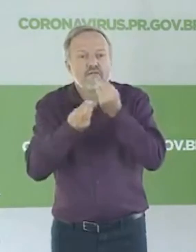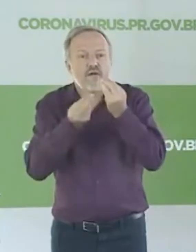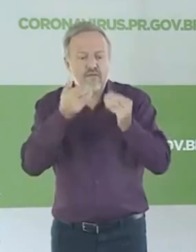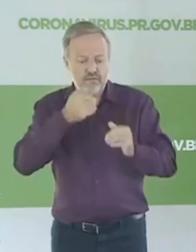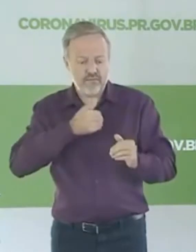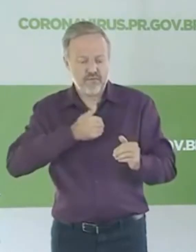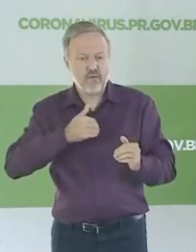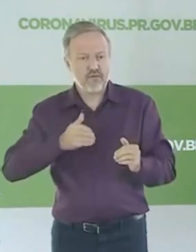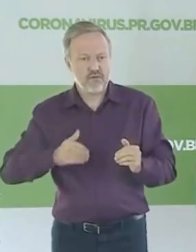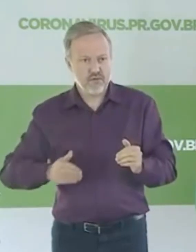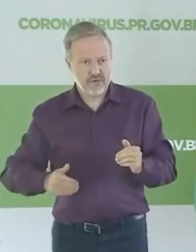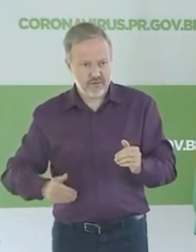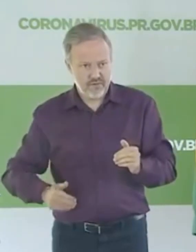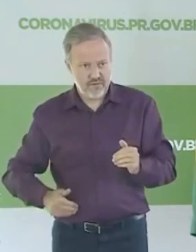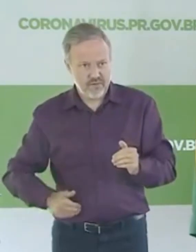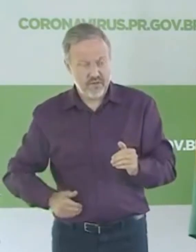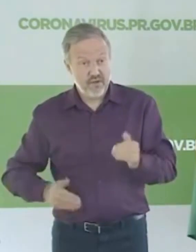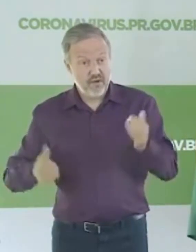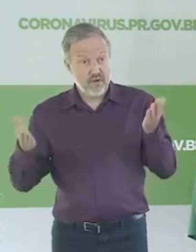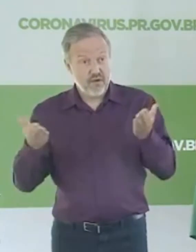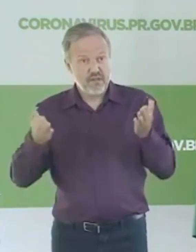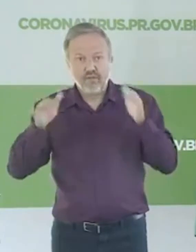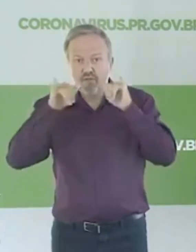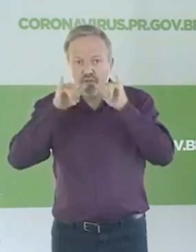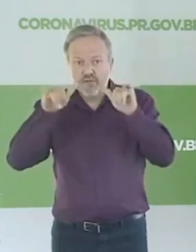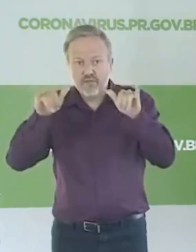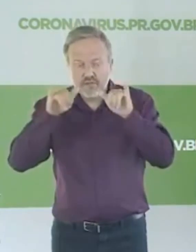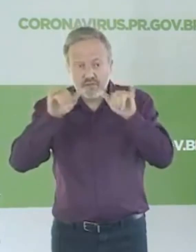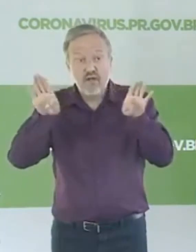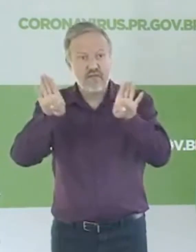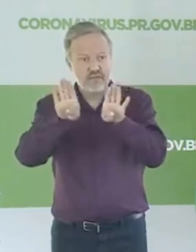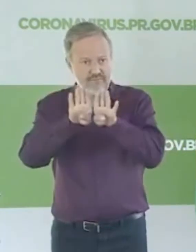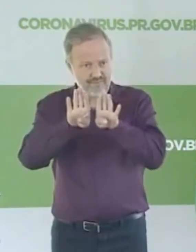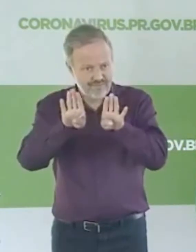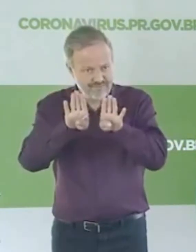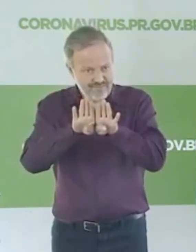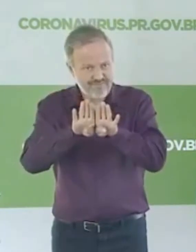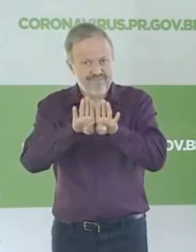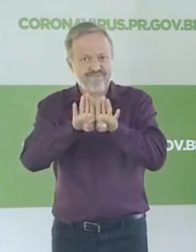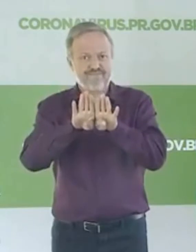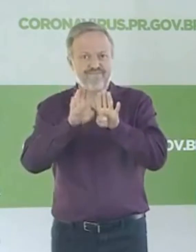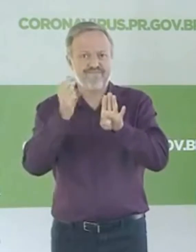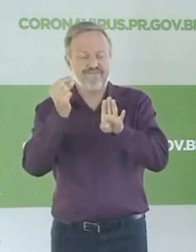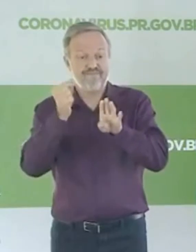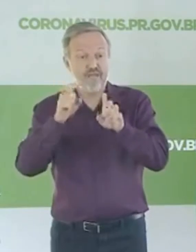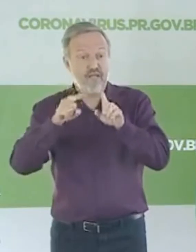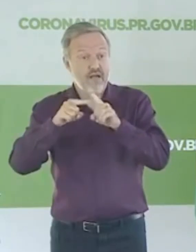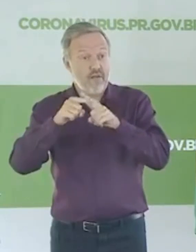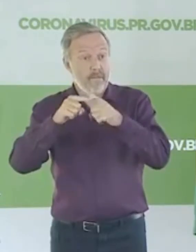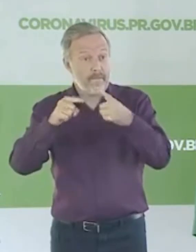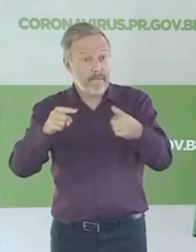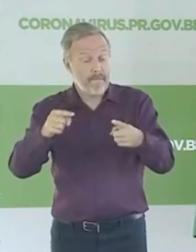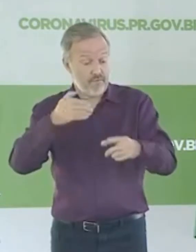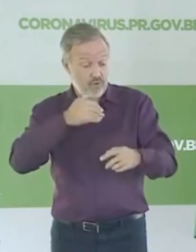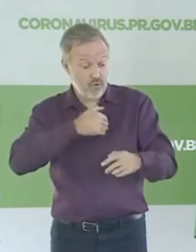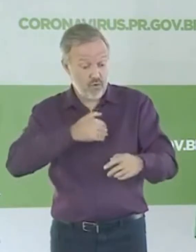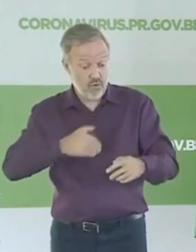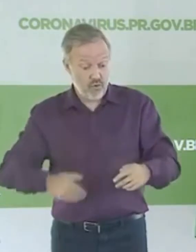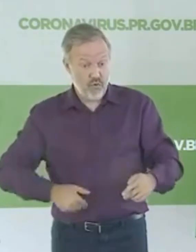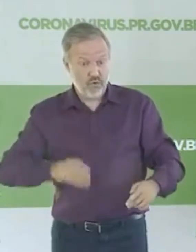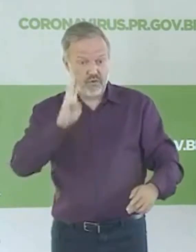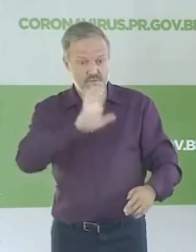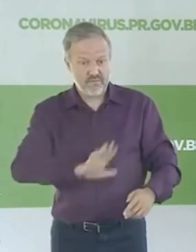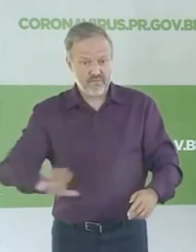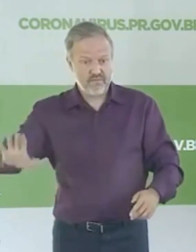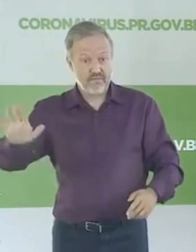governo federal estava programado hoje, um anúncio também na área econômica. Como o governo federal, ontem, fez um lançamento importante para